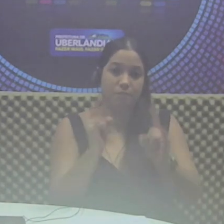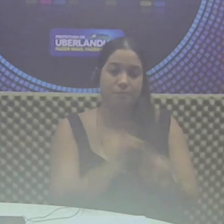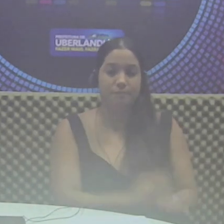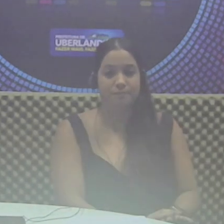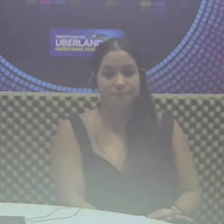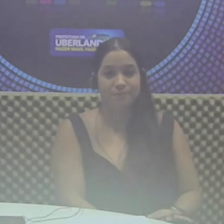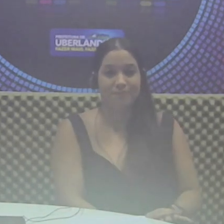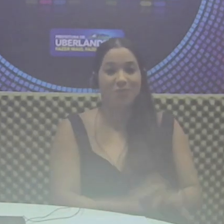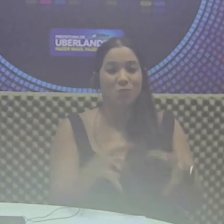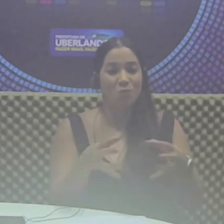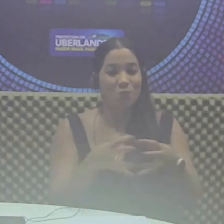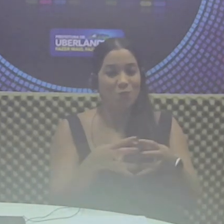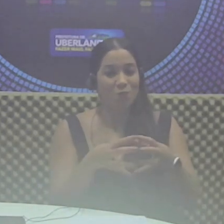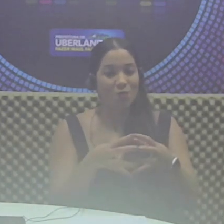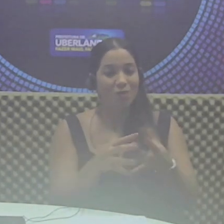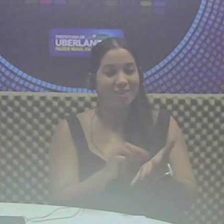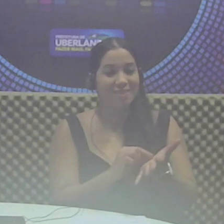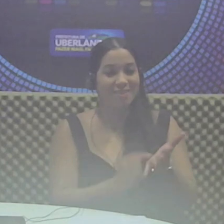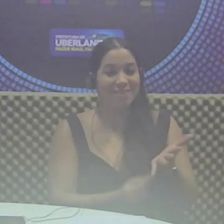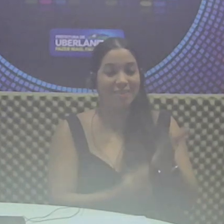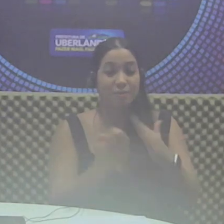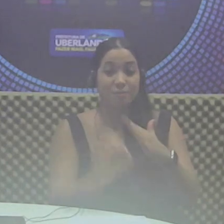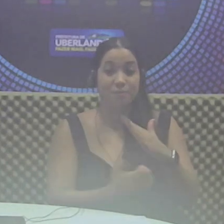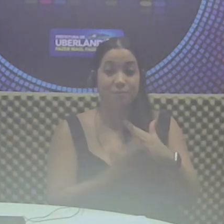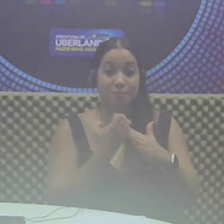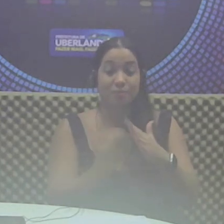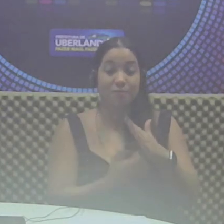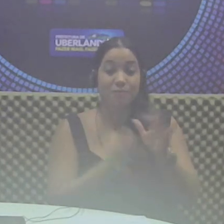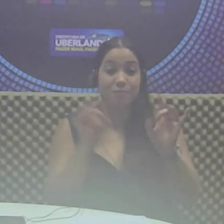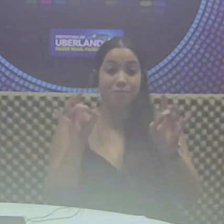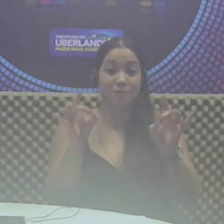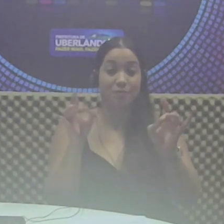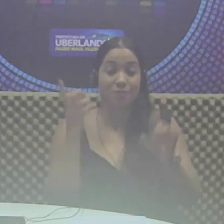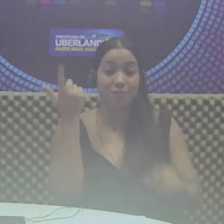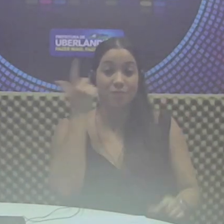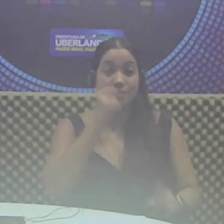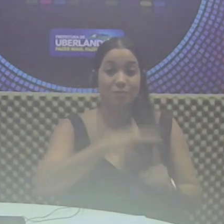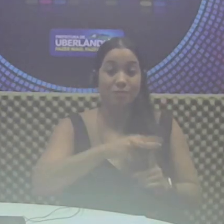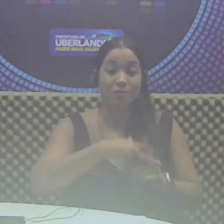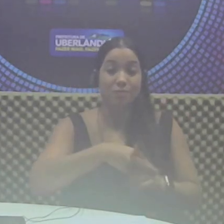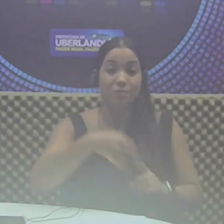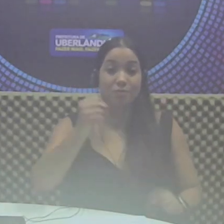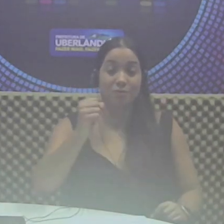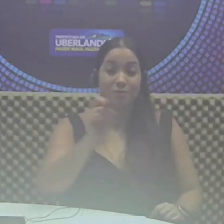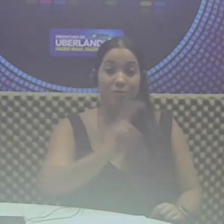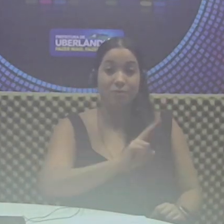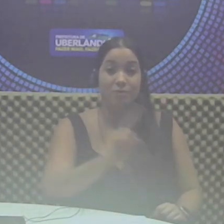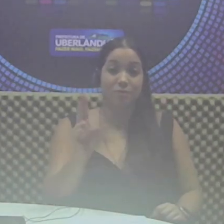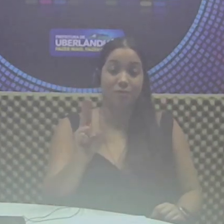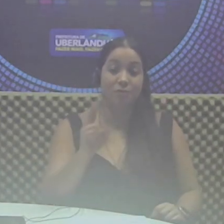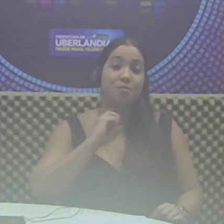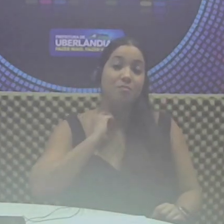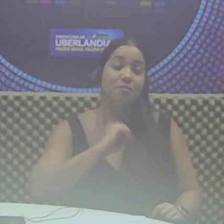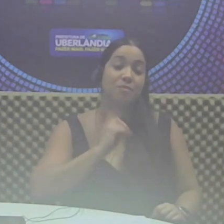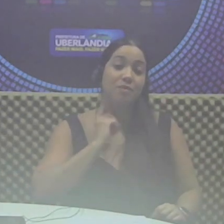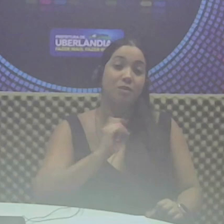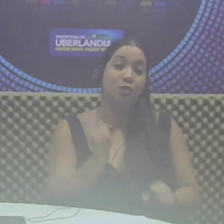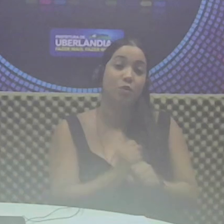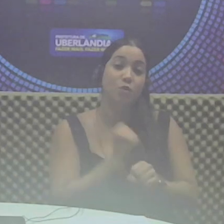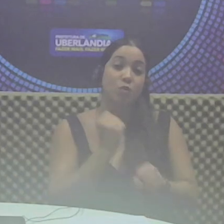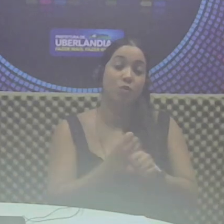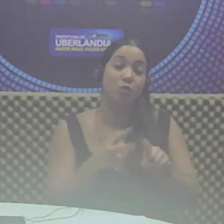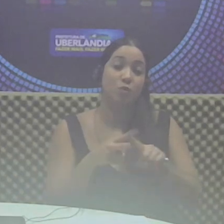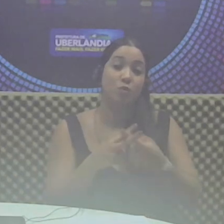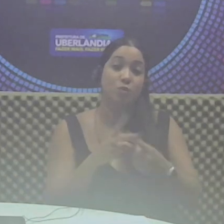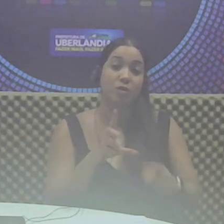A equipe é contratada pela empresa especializada vencedora da licitação a Minas Construções e Restaurações